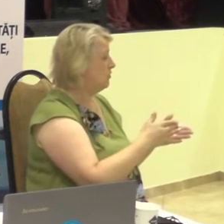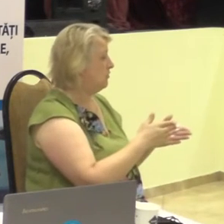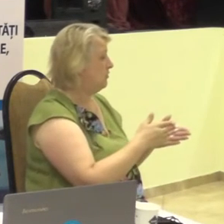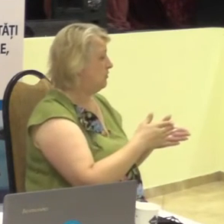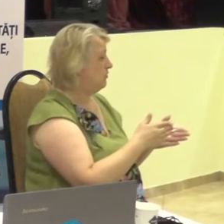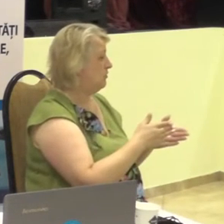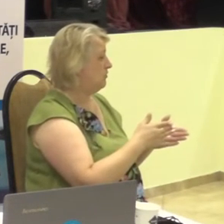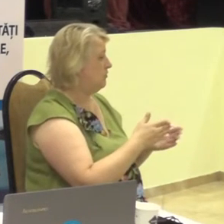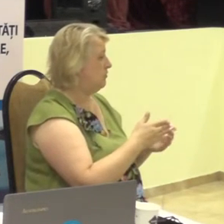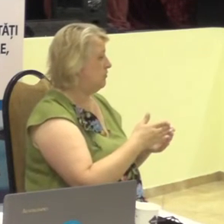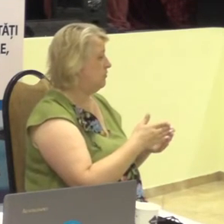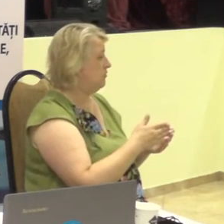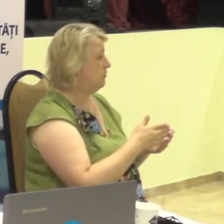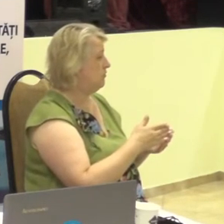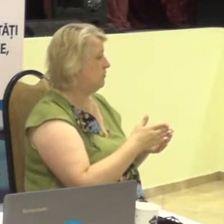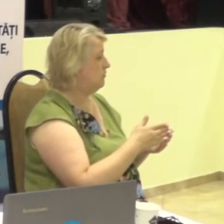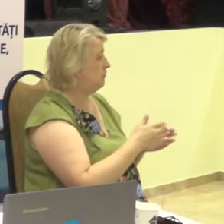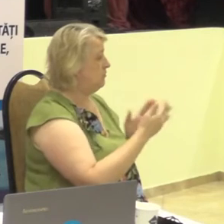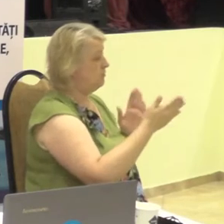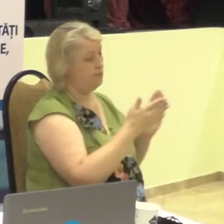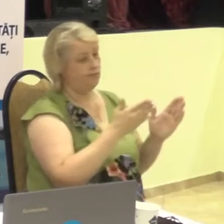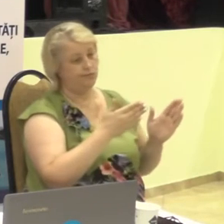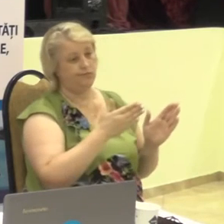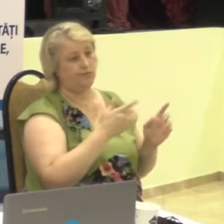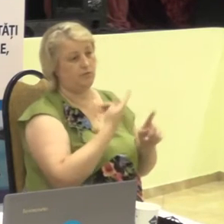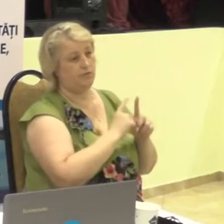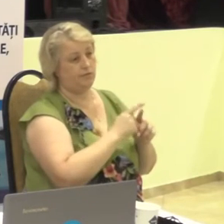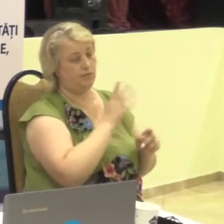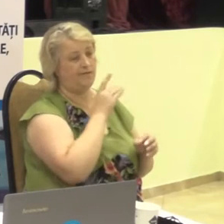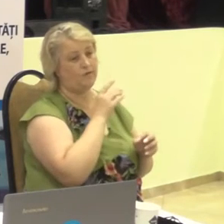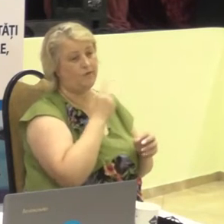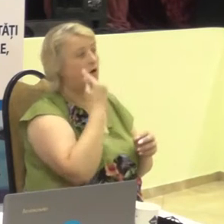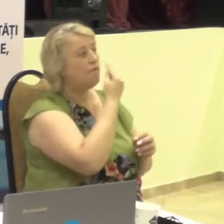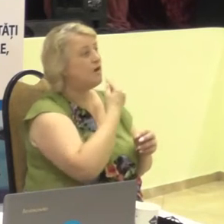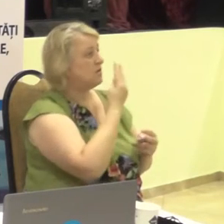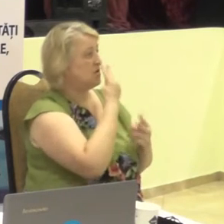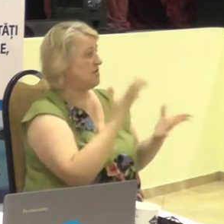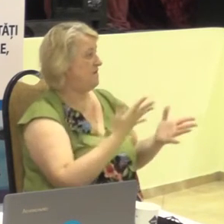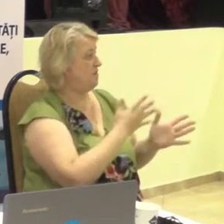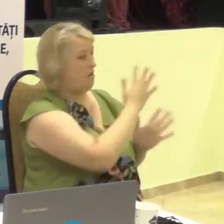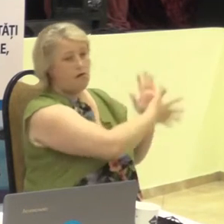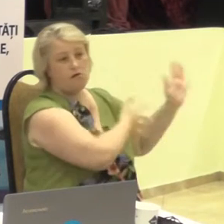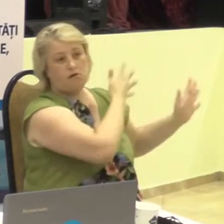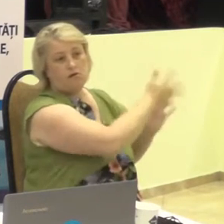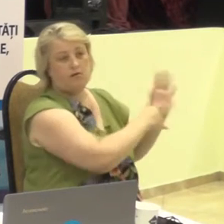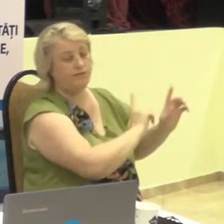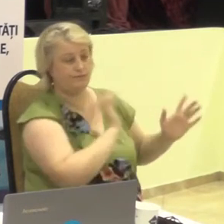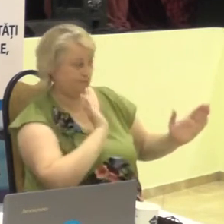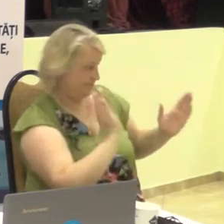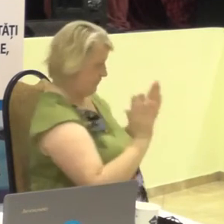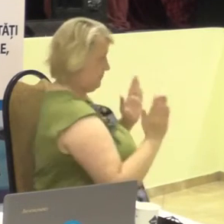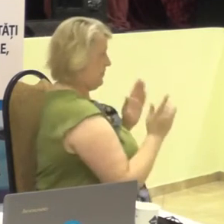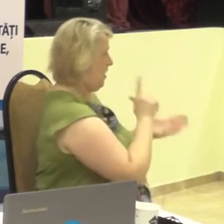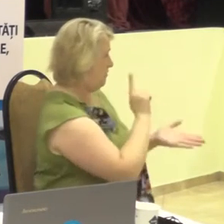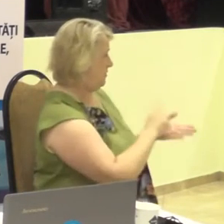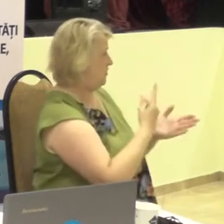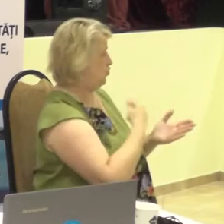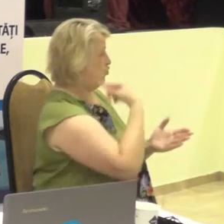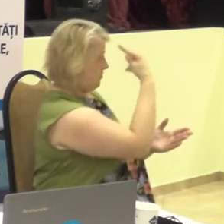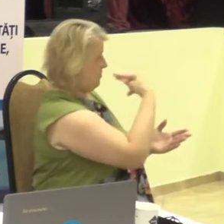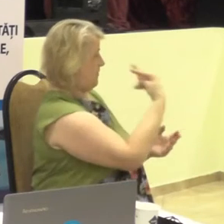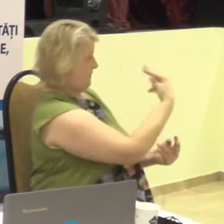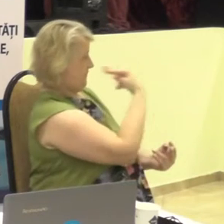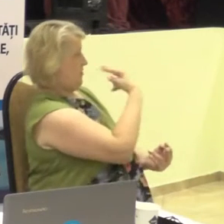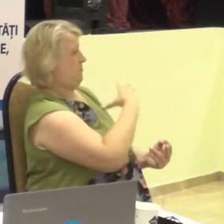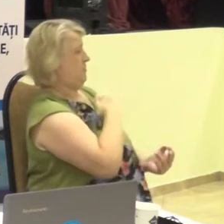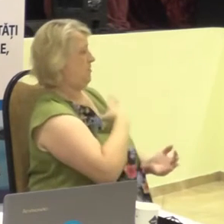diagonală și să-i vorbesc cu persoane care nu-ți vede fața. Este obligător să stai cu fața